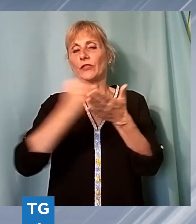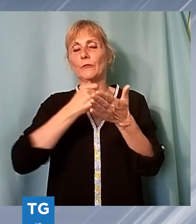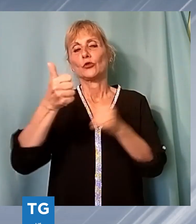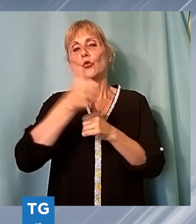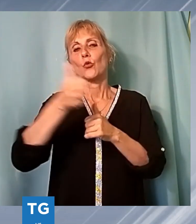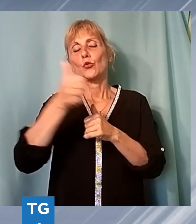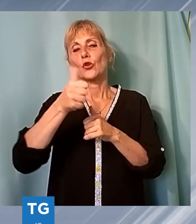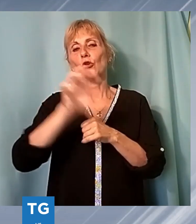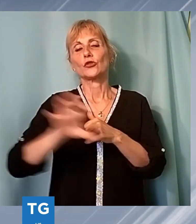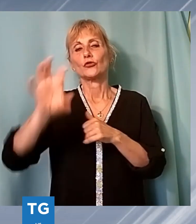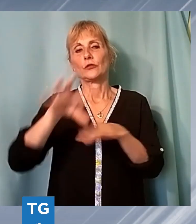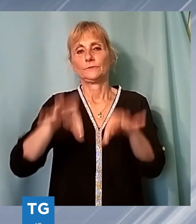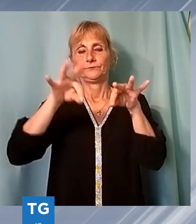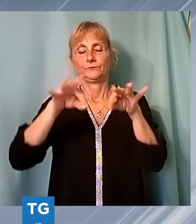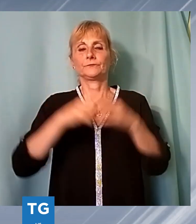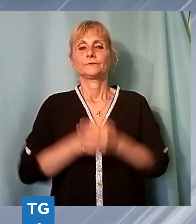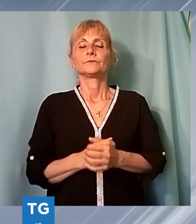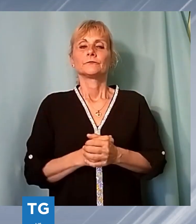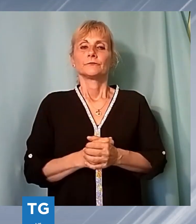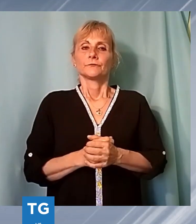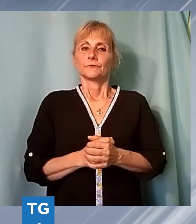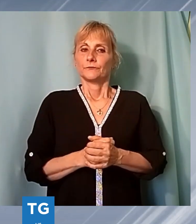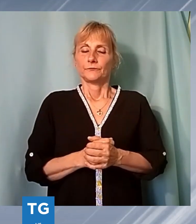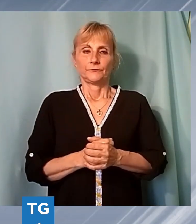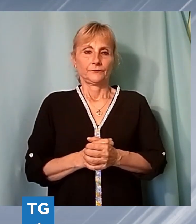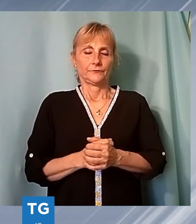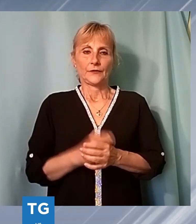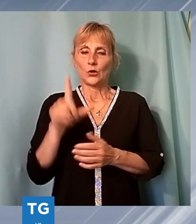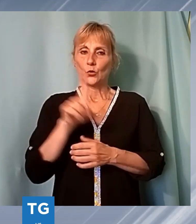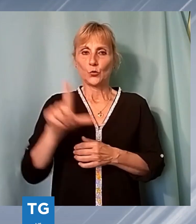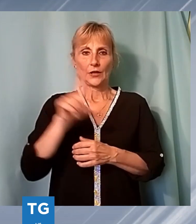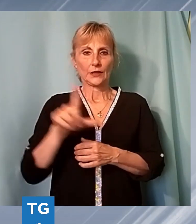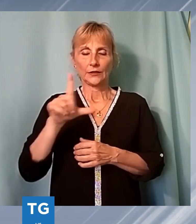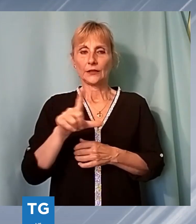È lunedì, come ogni lunedì, Noi TV vi propone un bel film, sentiamo.